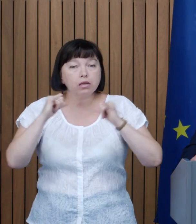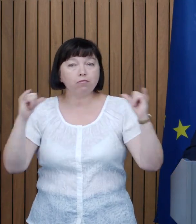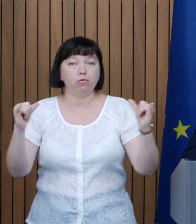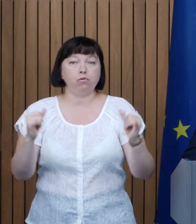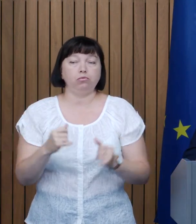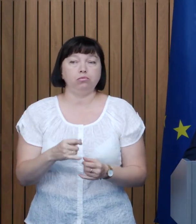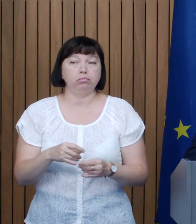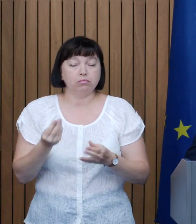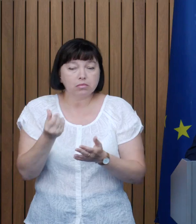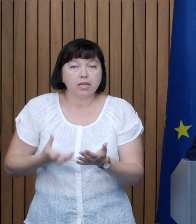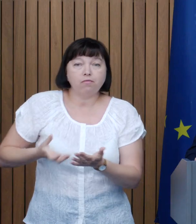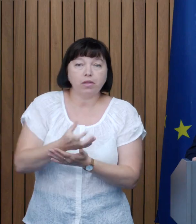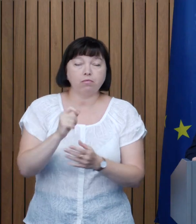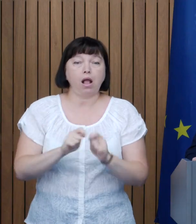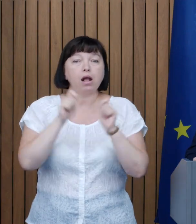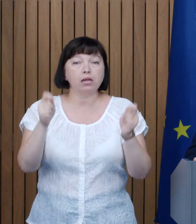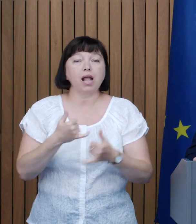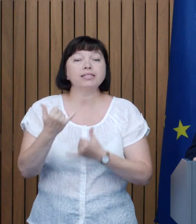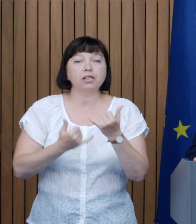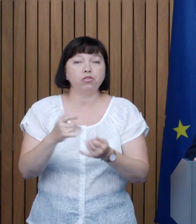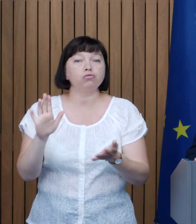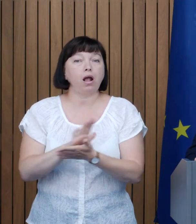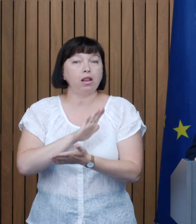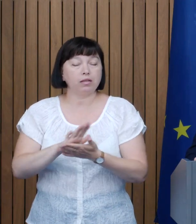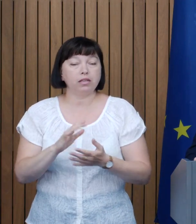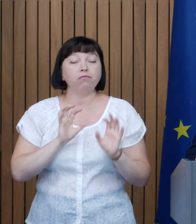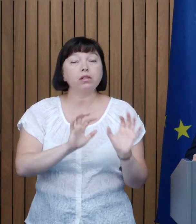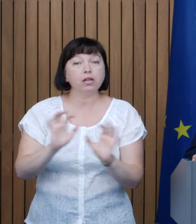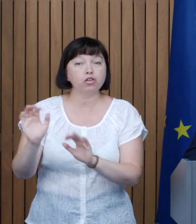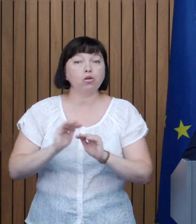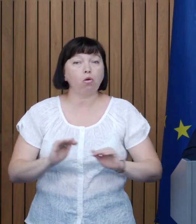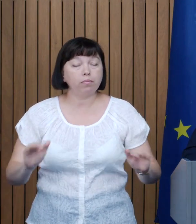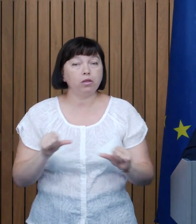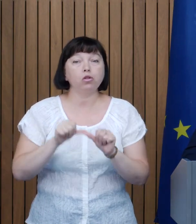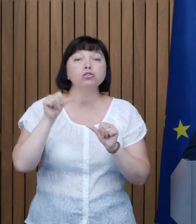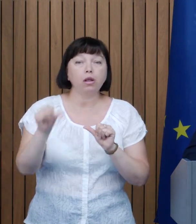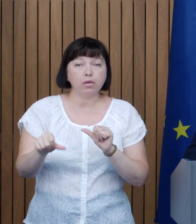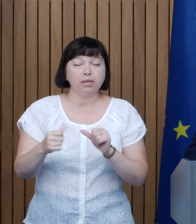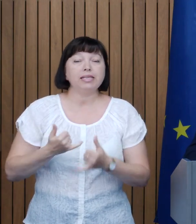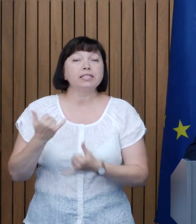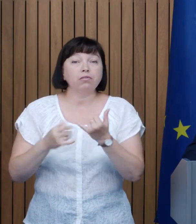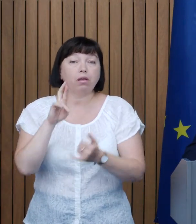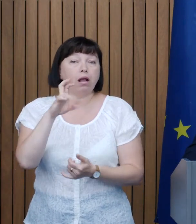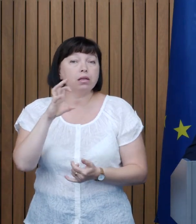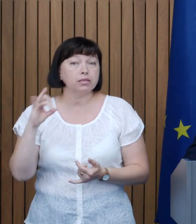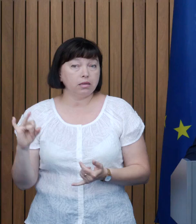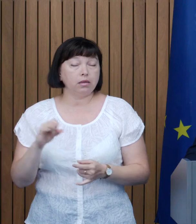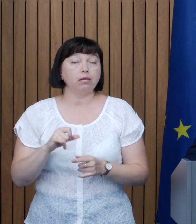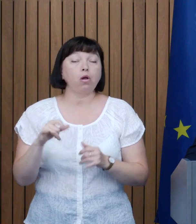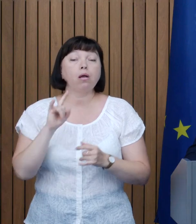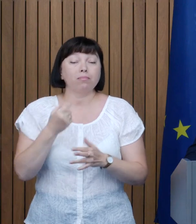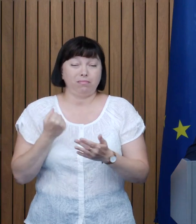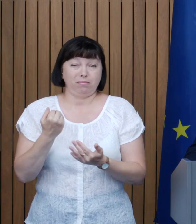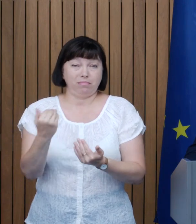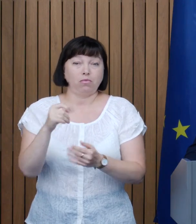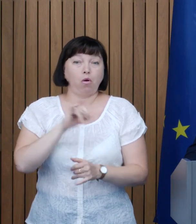crea servicii calitative de îngrijire a copilului Și în special servicii de creșe pentru copii de până